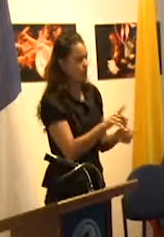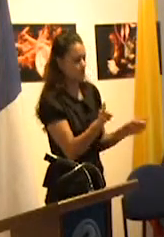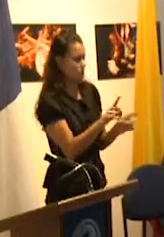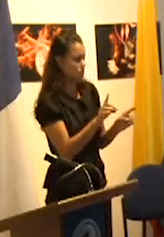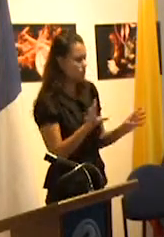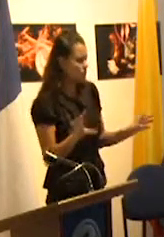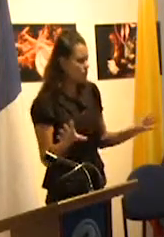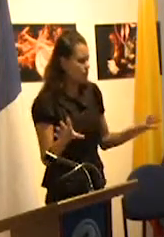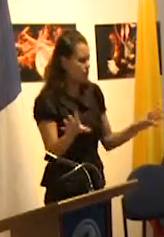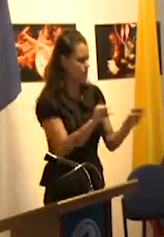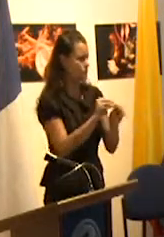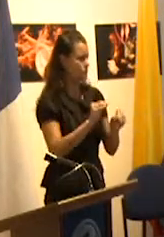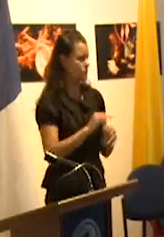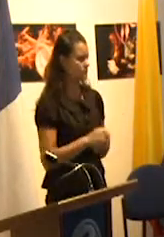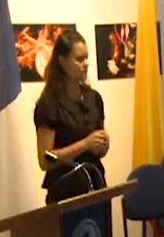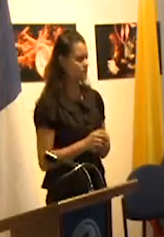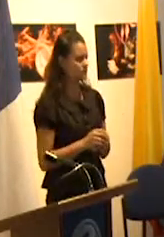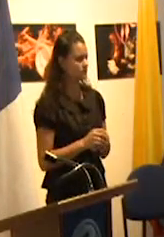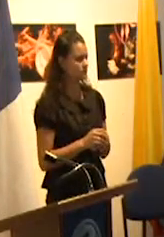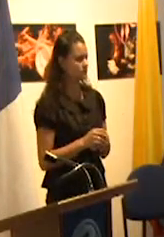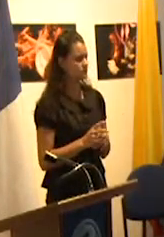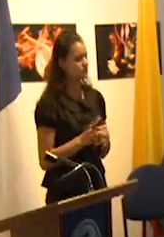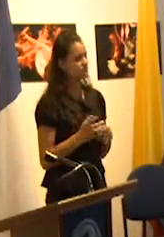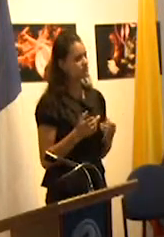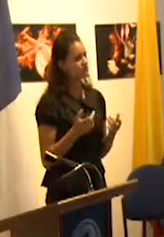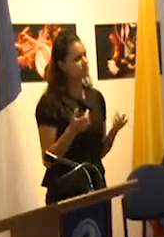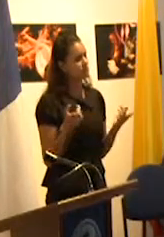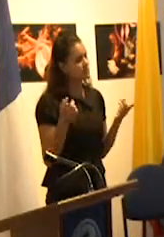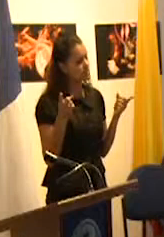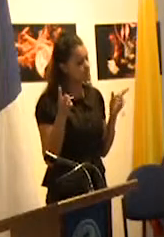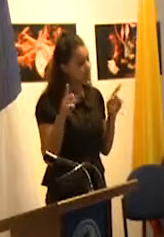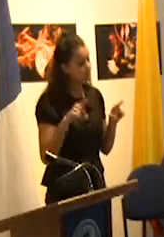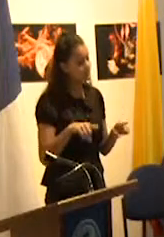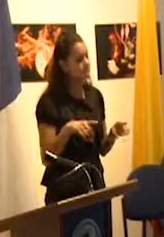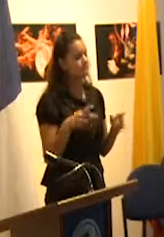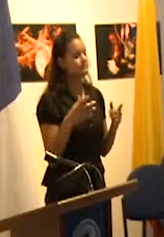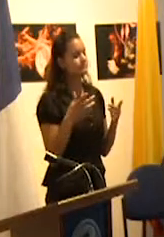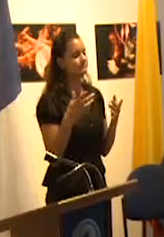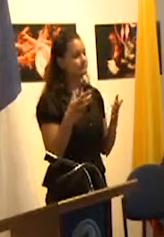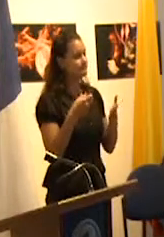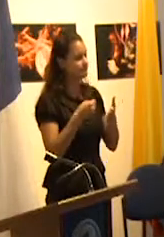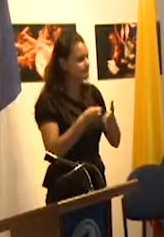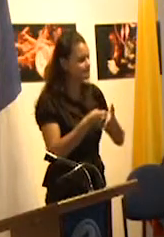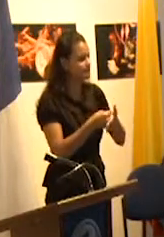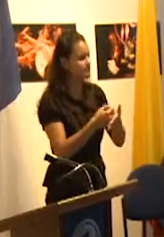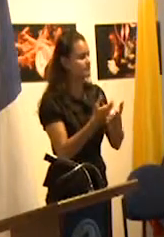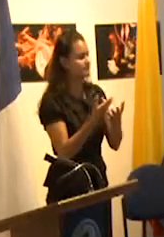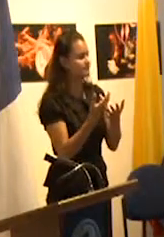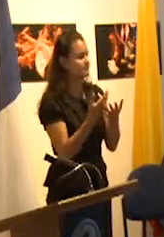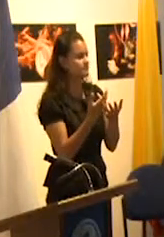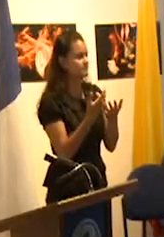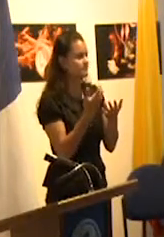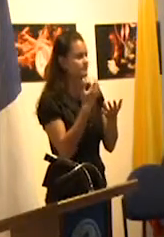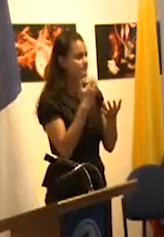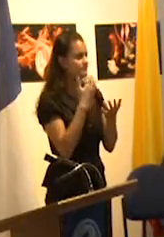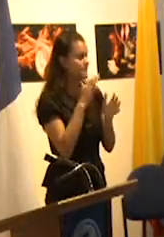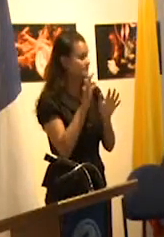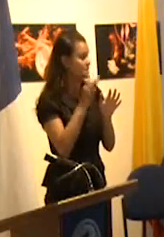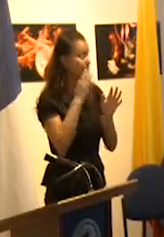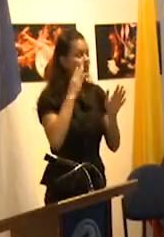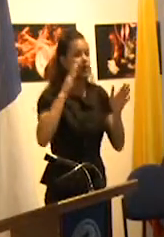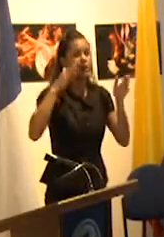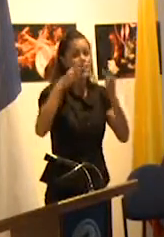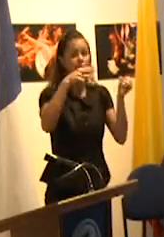también a la educación de los más privilegiados y ricos que